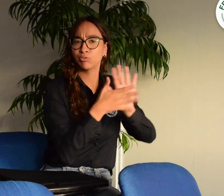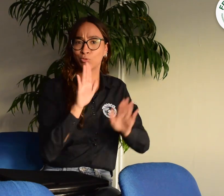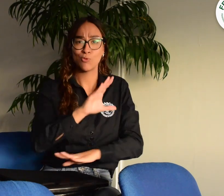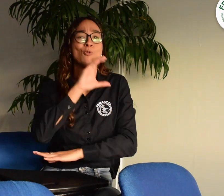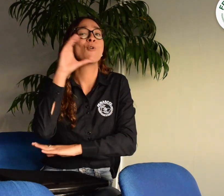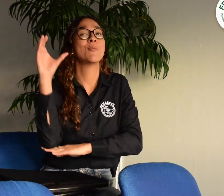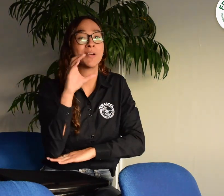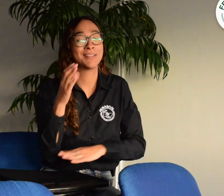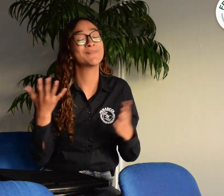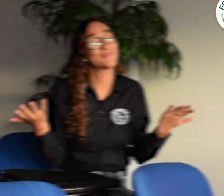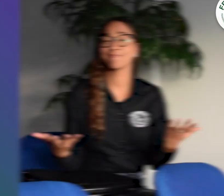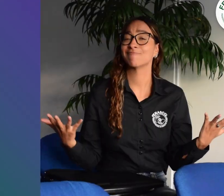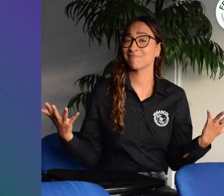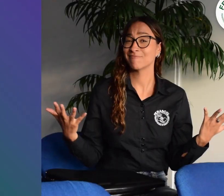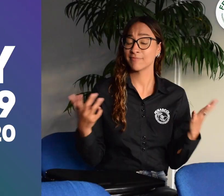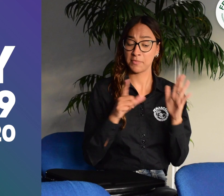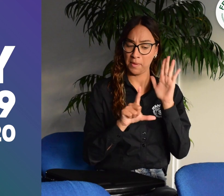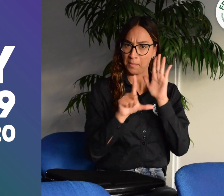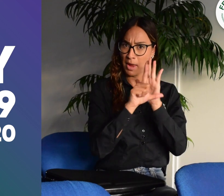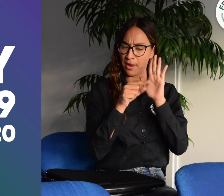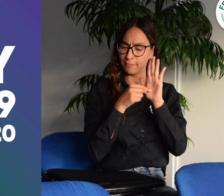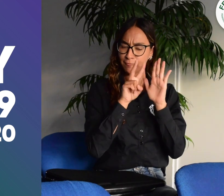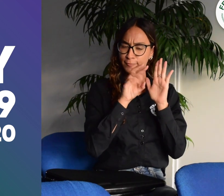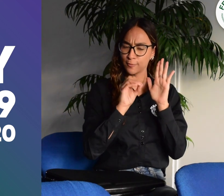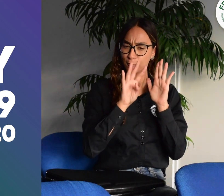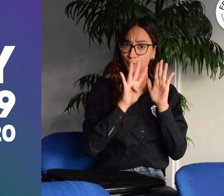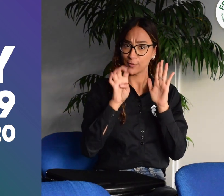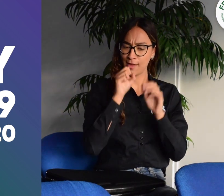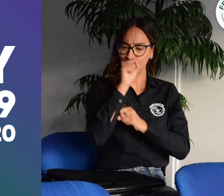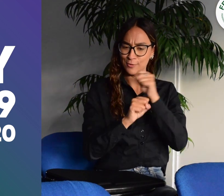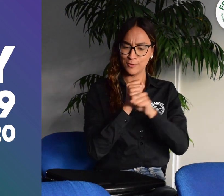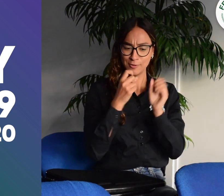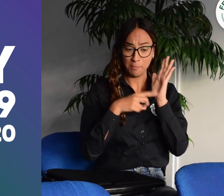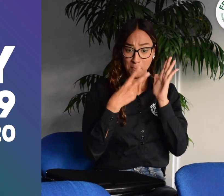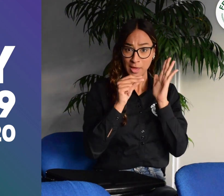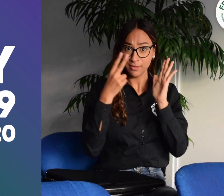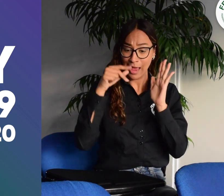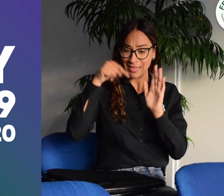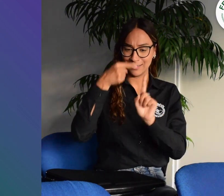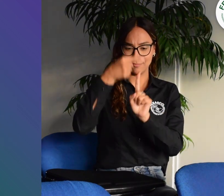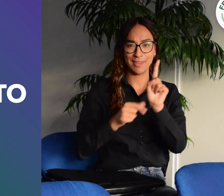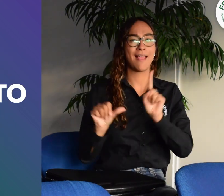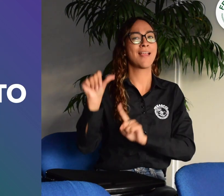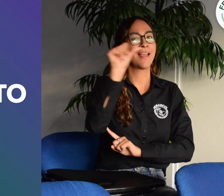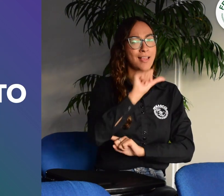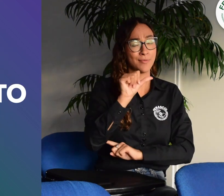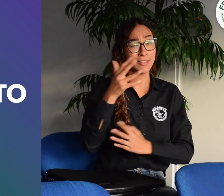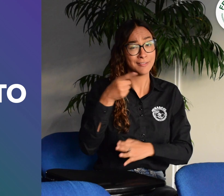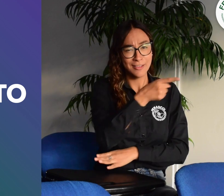colombiana. En este mes de agosto, recordamos la Ley 2049 del año 2020. Ustedes deben